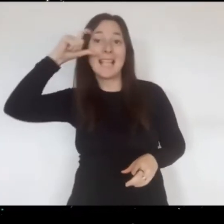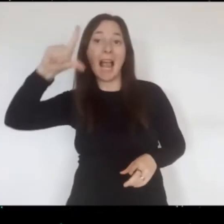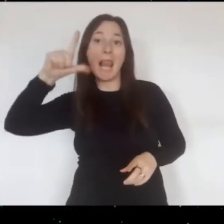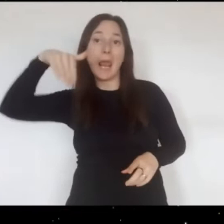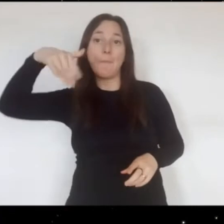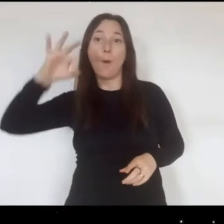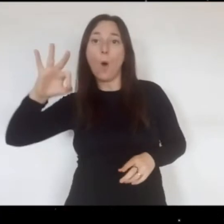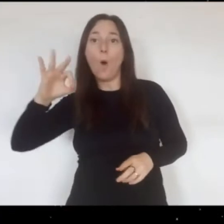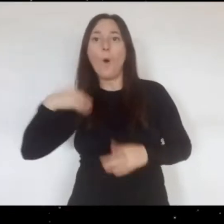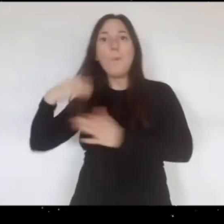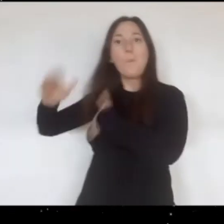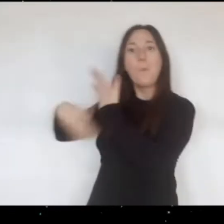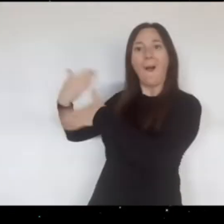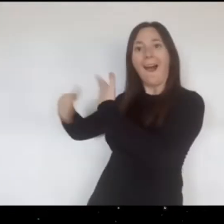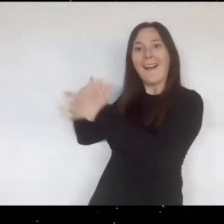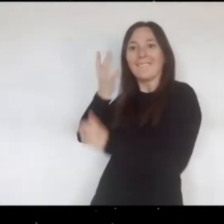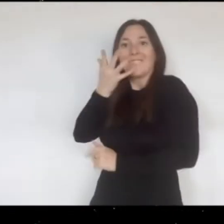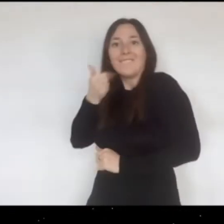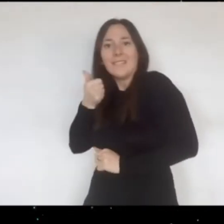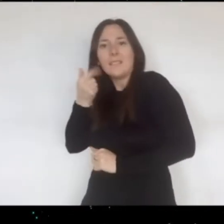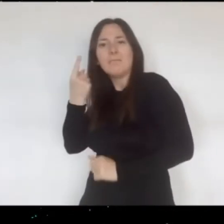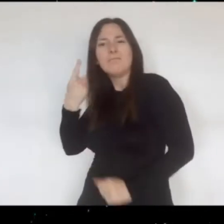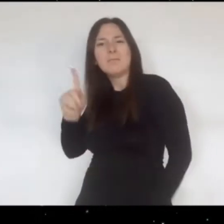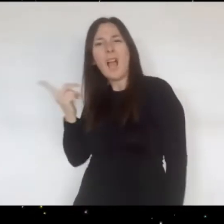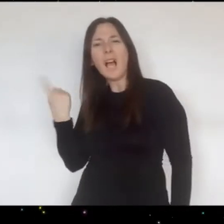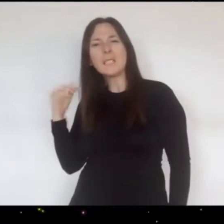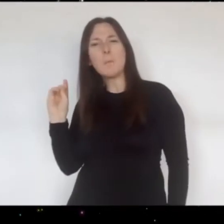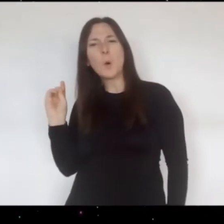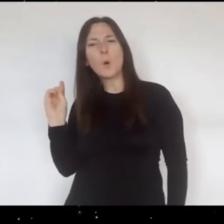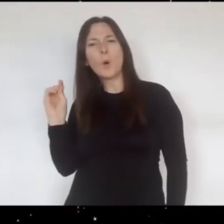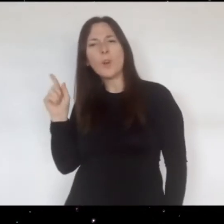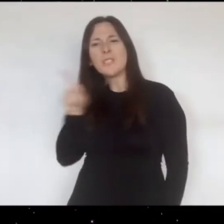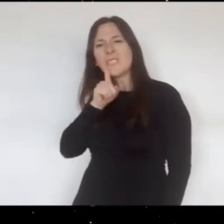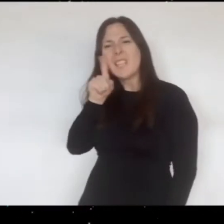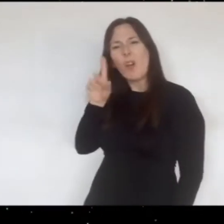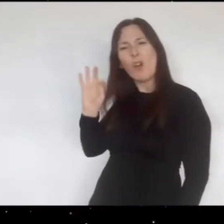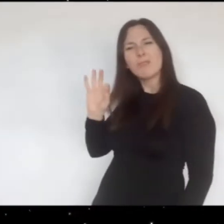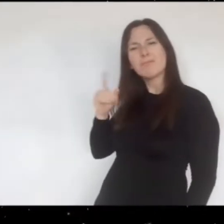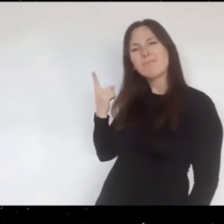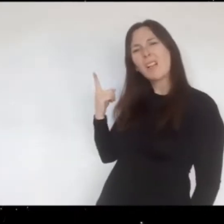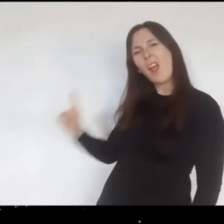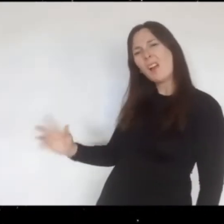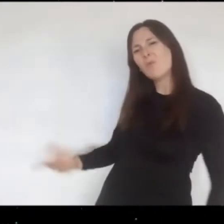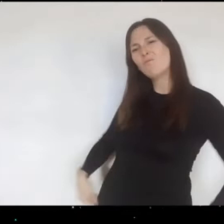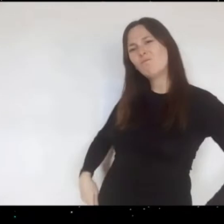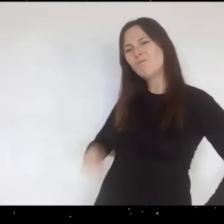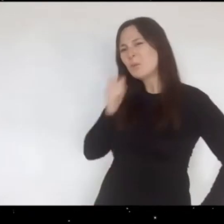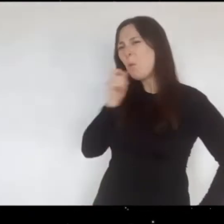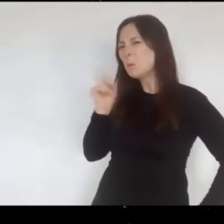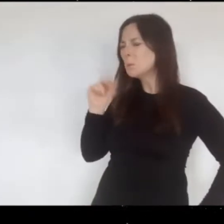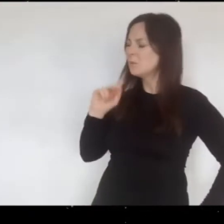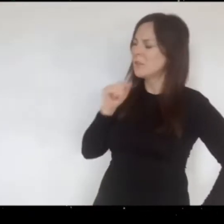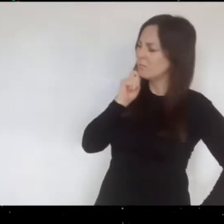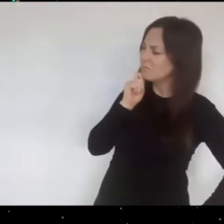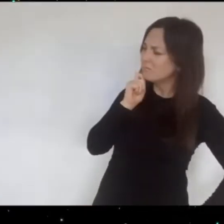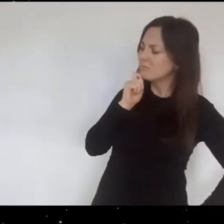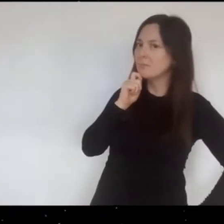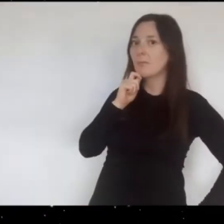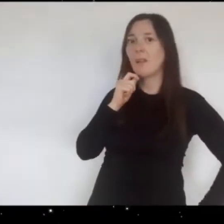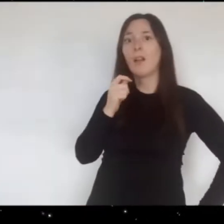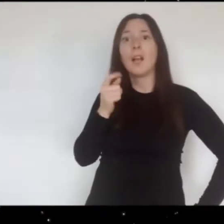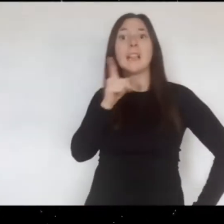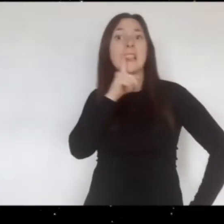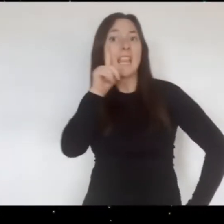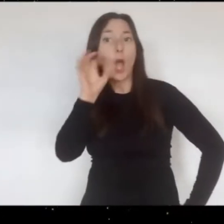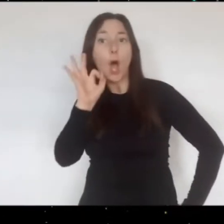y le contaba cuentos divertidos Pero últimamente empezó a hacer cosas raras y ya no le gustan tanto